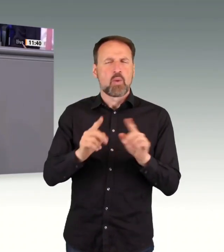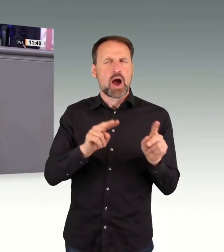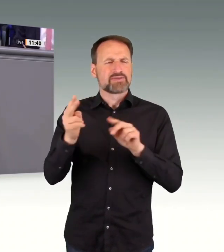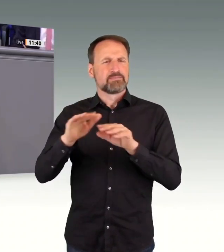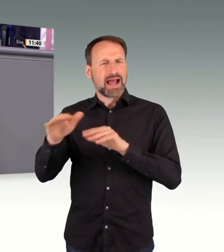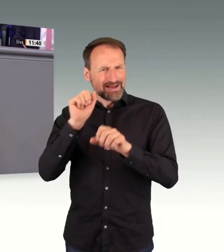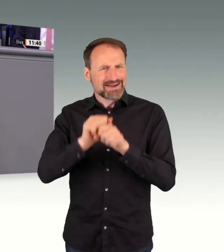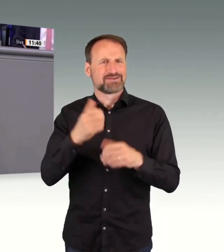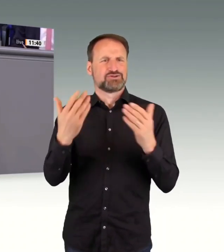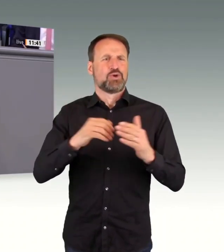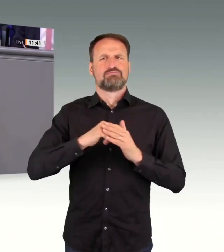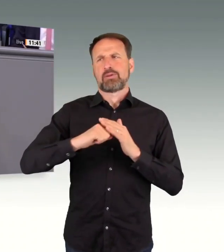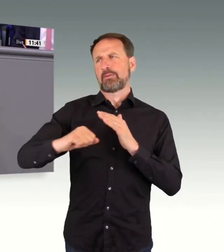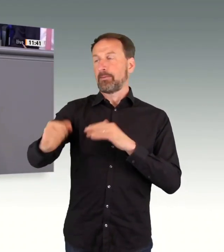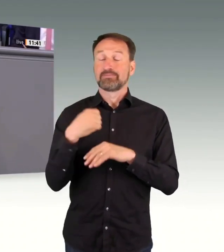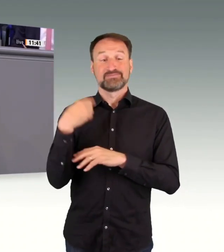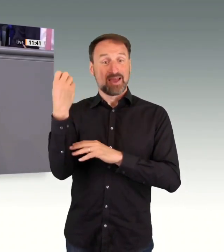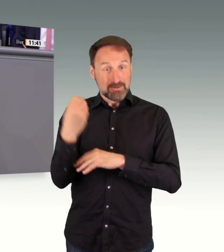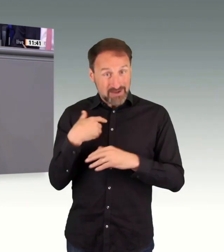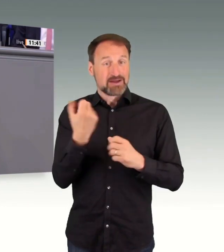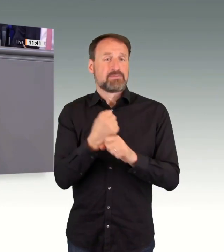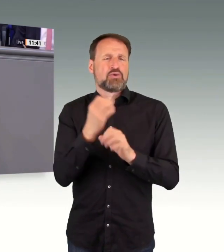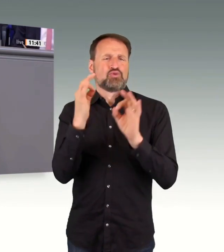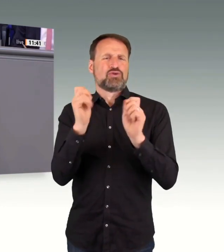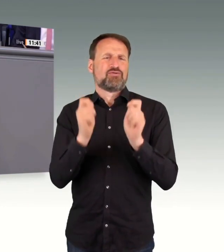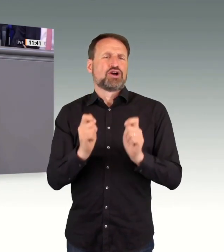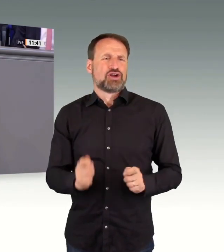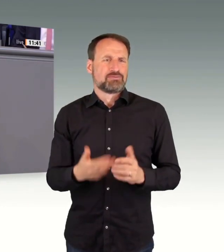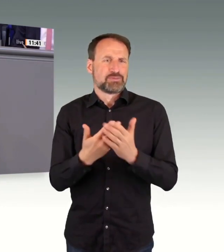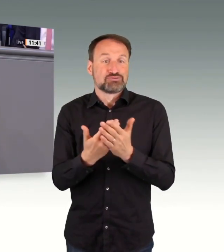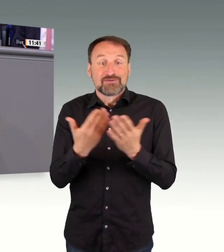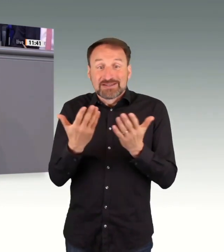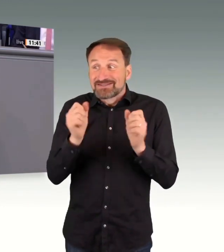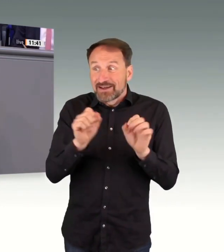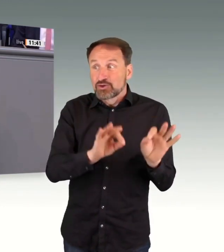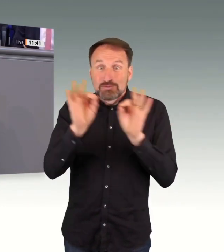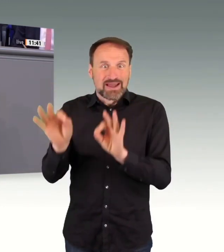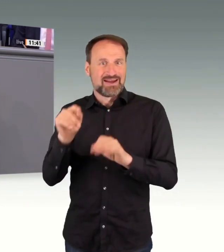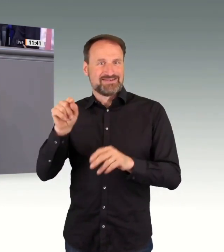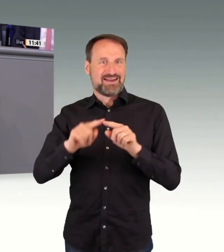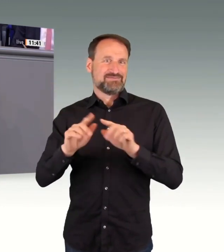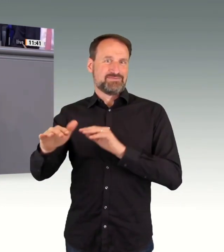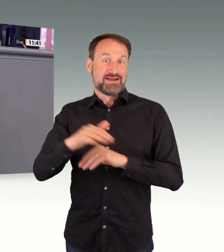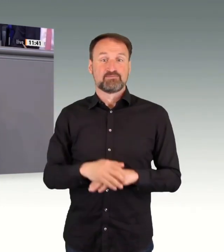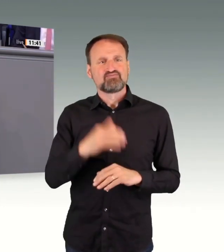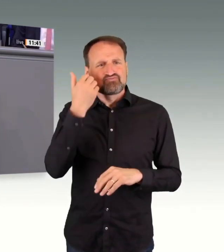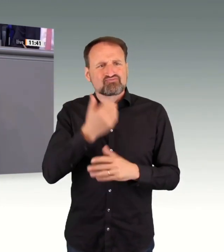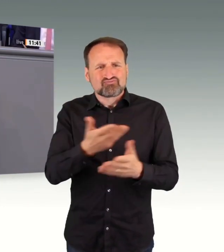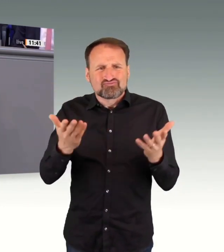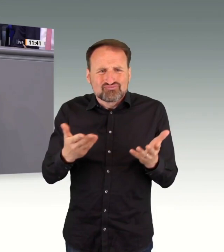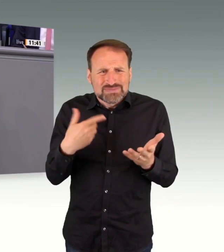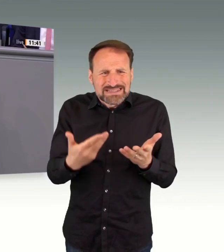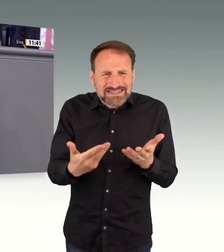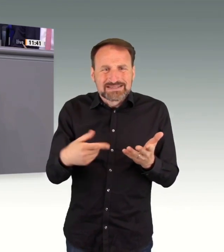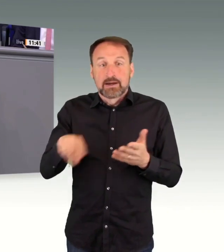muss natürlich mit rechtsstaatlichen Grundsätzen vereinbar sein. Und ja, wir haben auch im Bereich der Innen- und Rechtspolitik vieles vor, um die